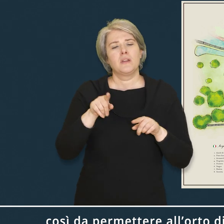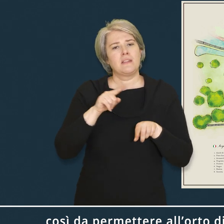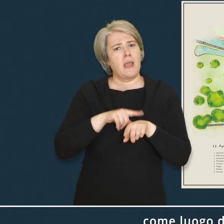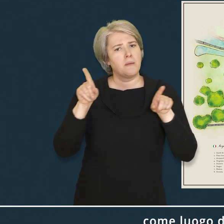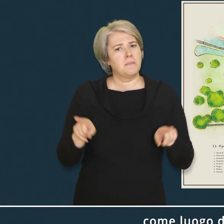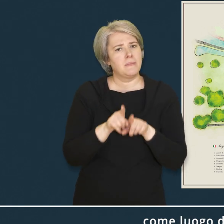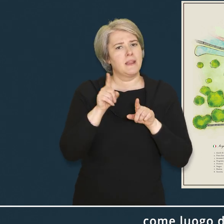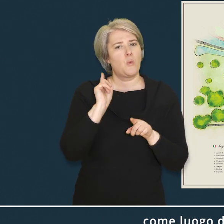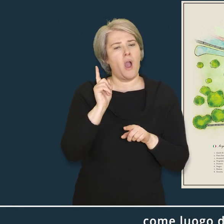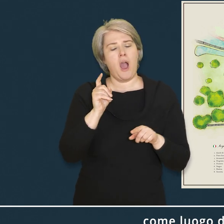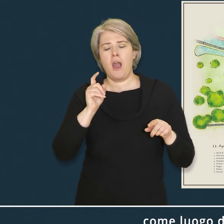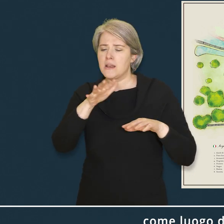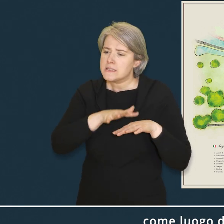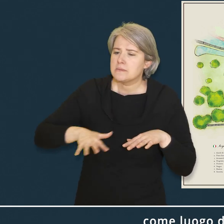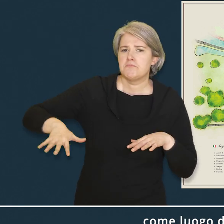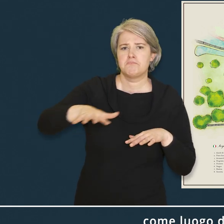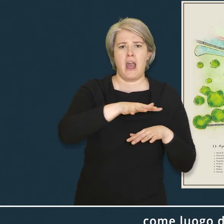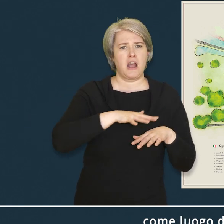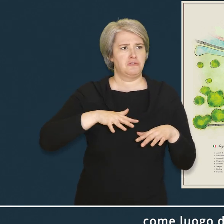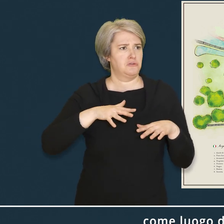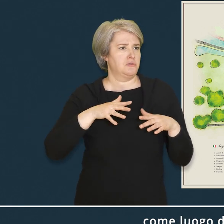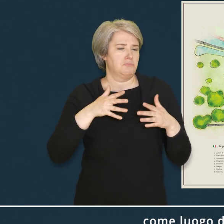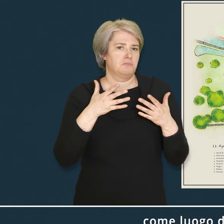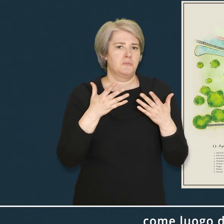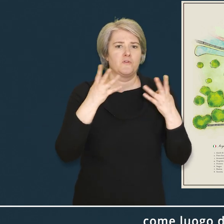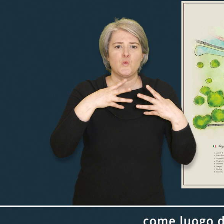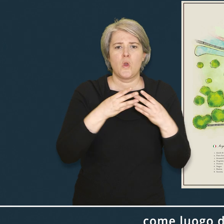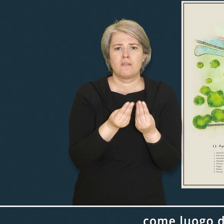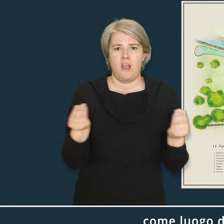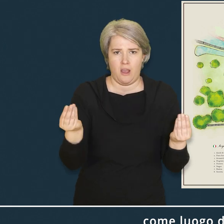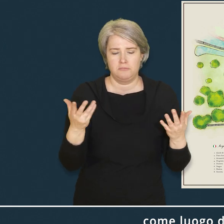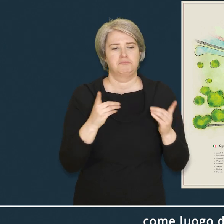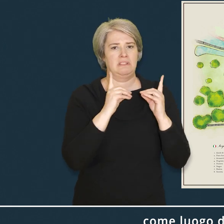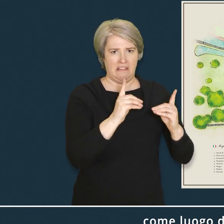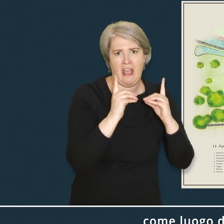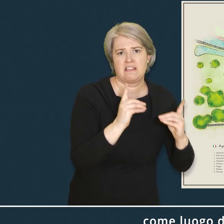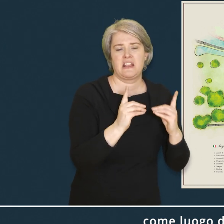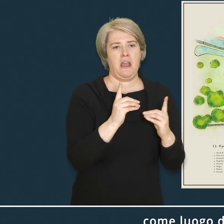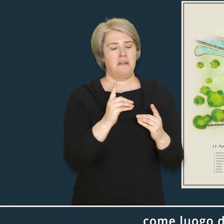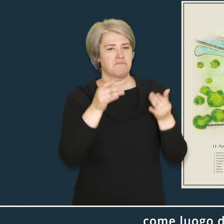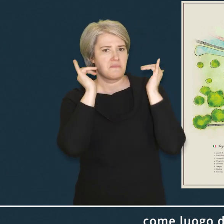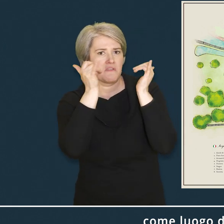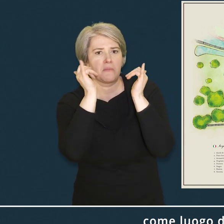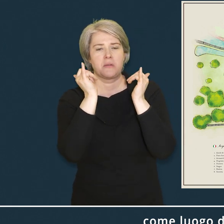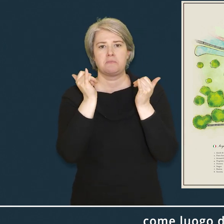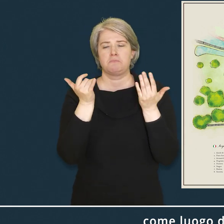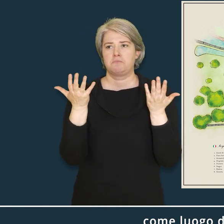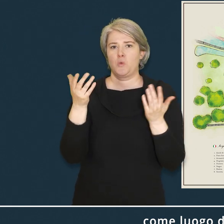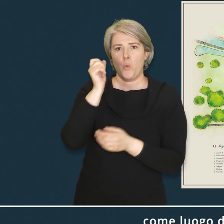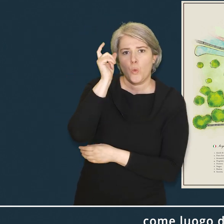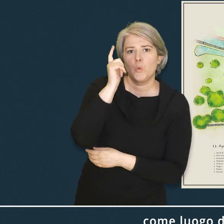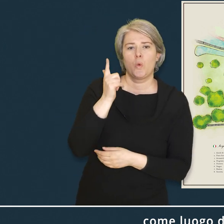come luogo di didattica svago cultura e benessere